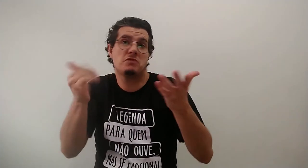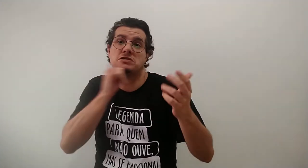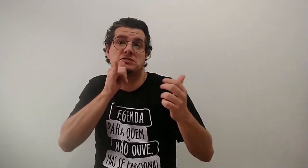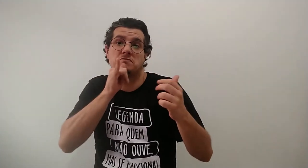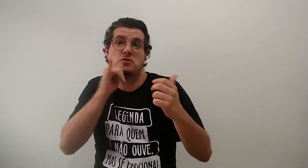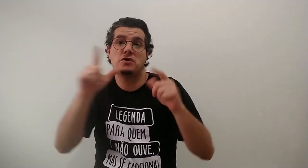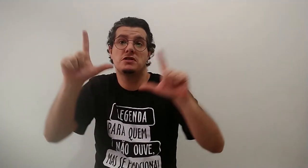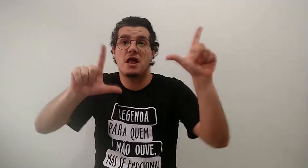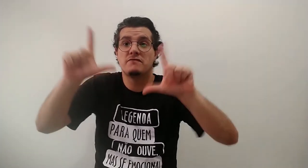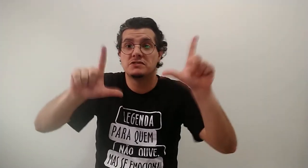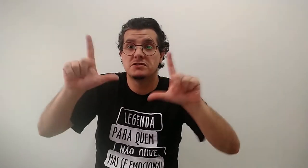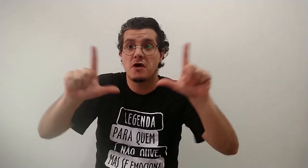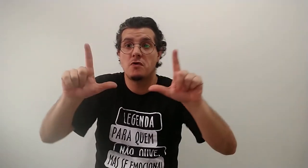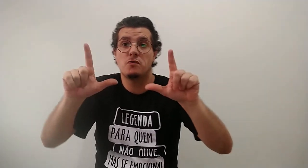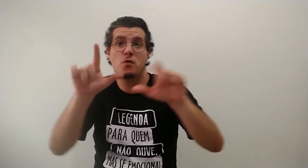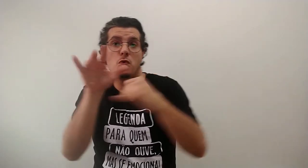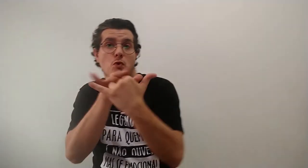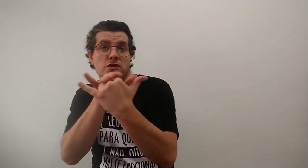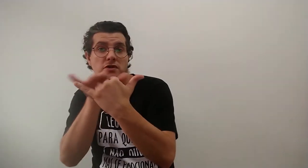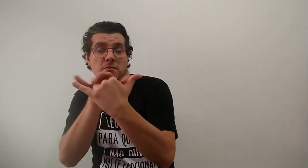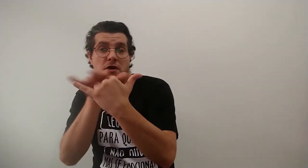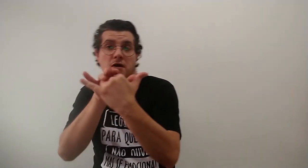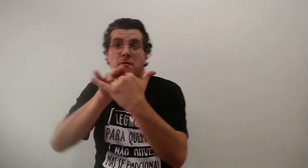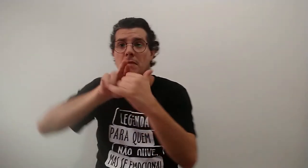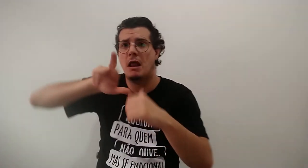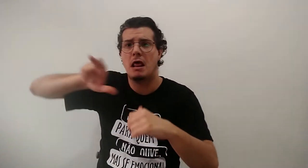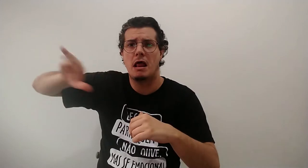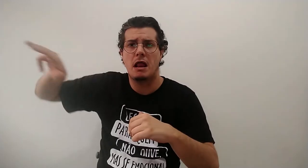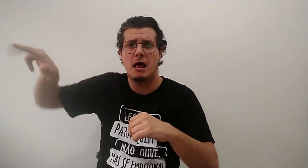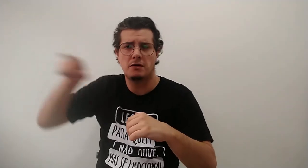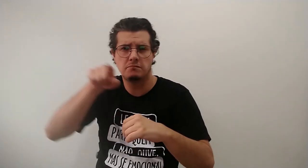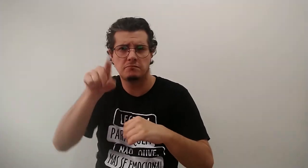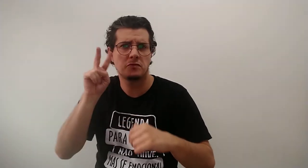televisão aberta, YouTube, etc. Vocês conseguem compreender?